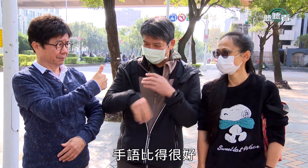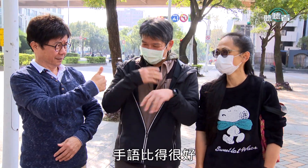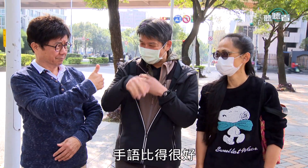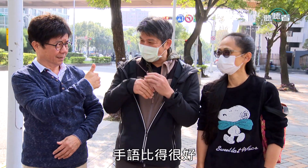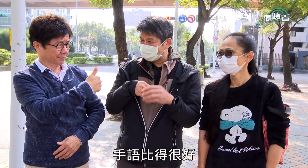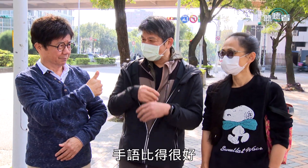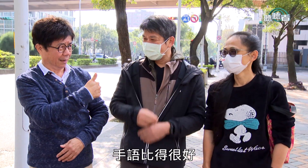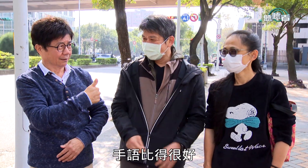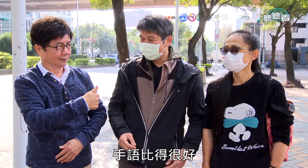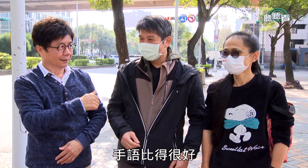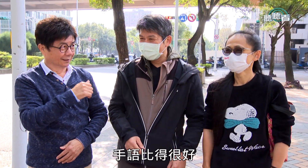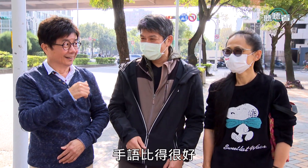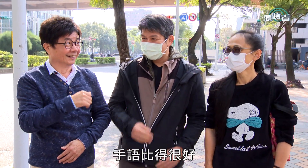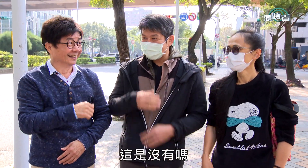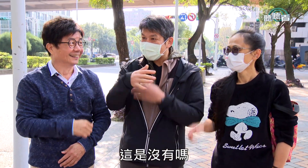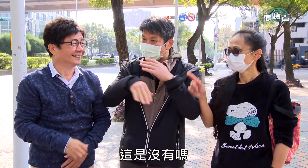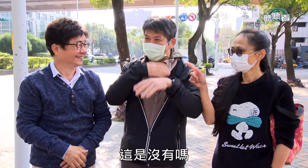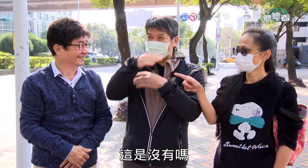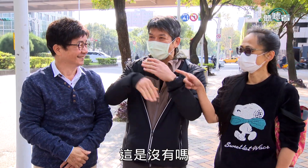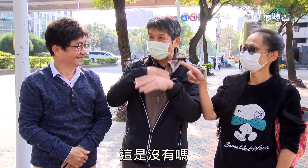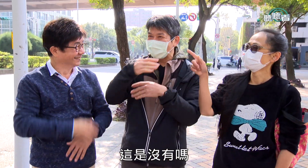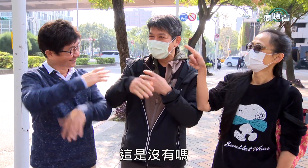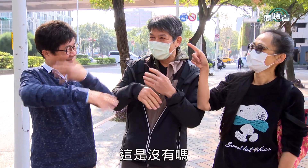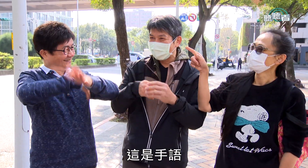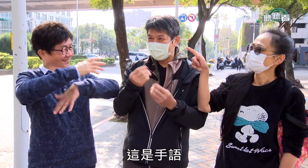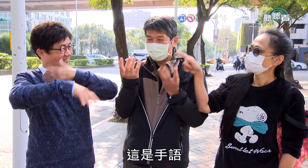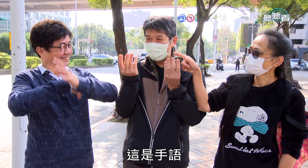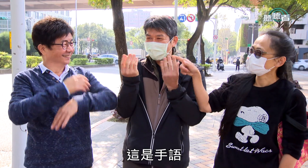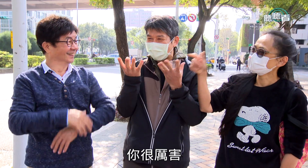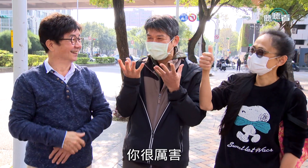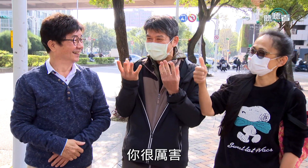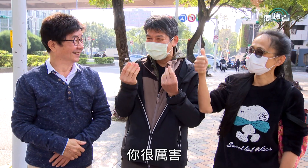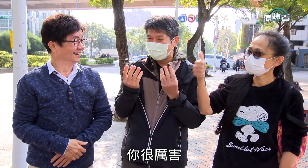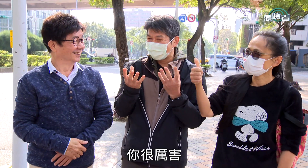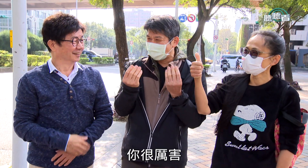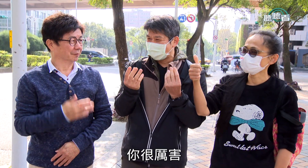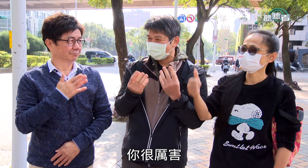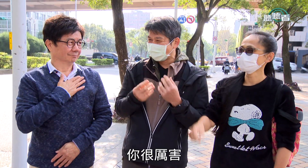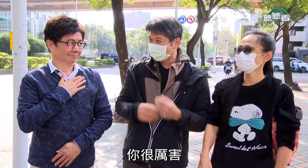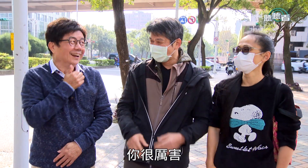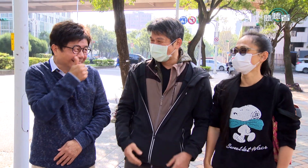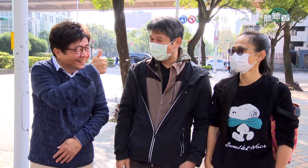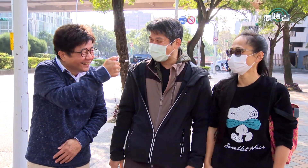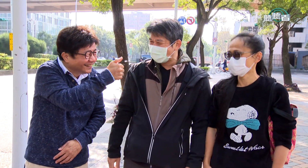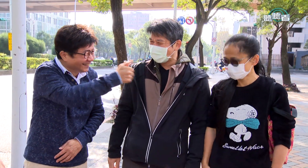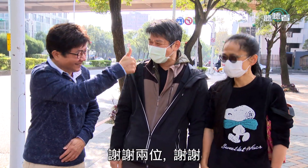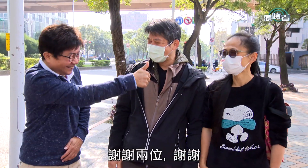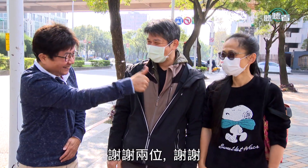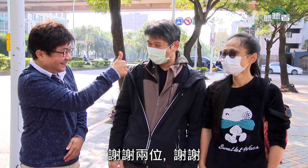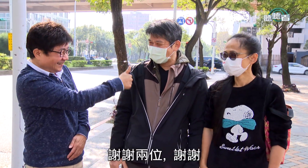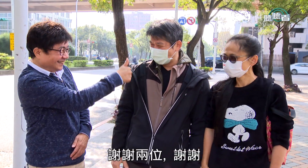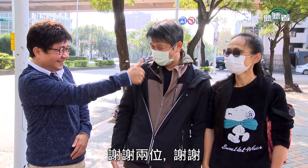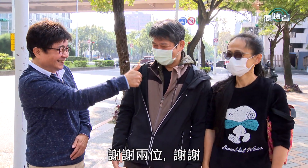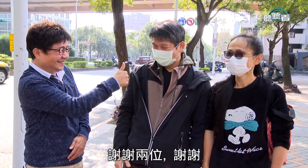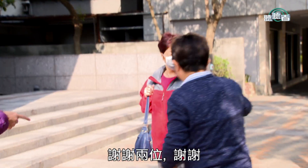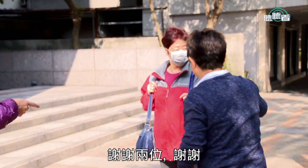得很好呢这是没有吗没有这是手语好害啊谢谢两位啊谢谢啊